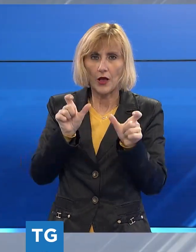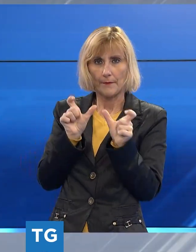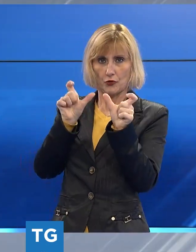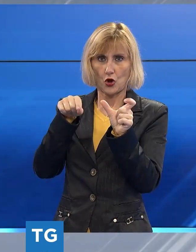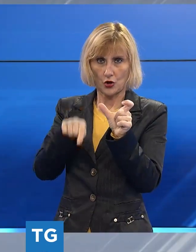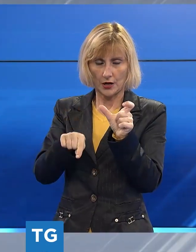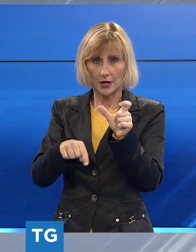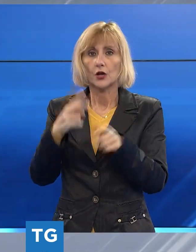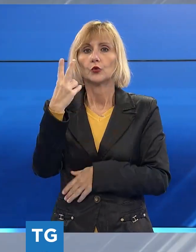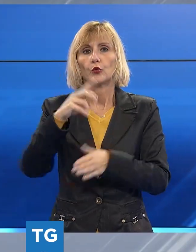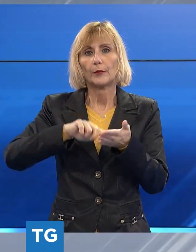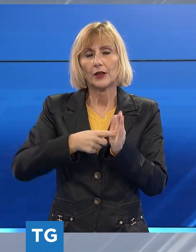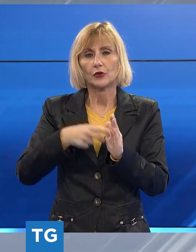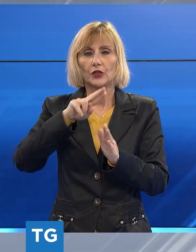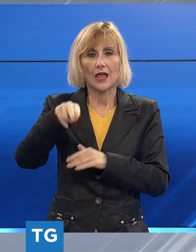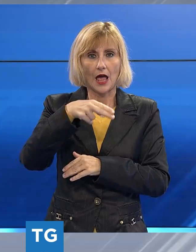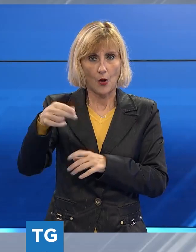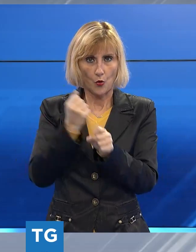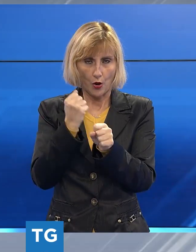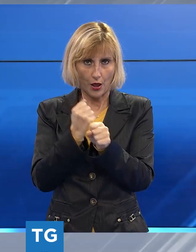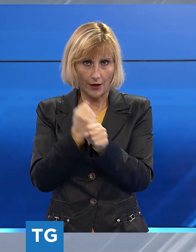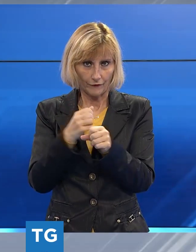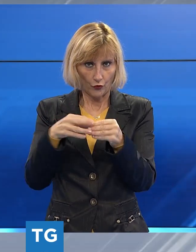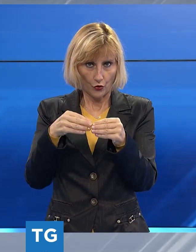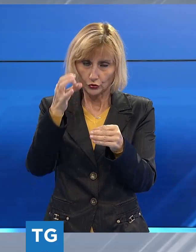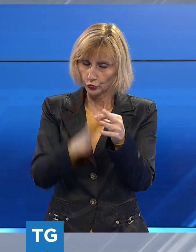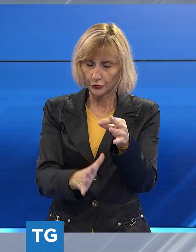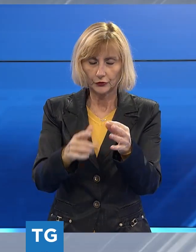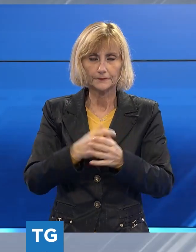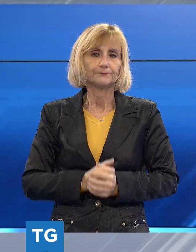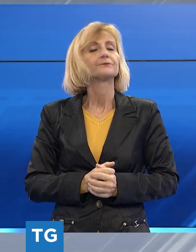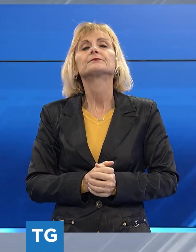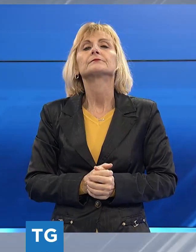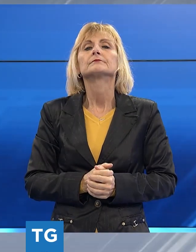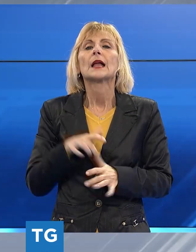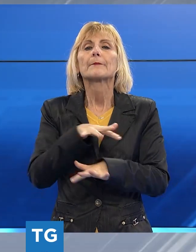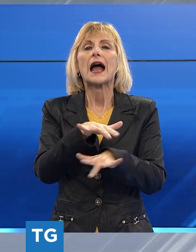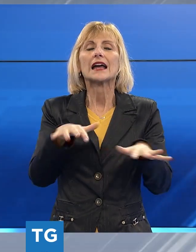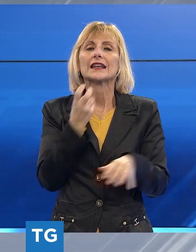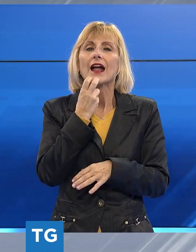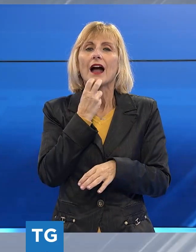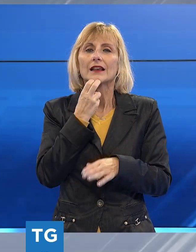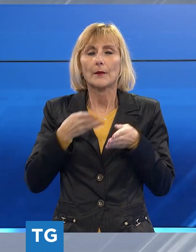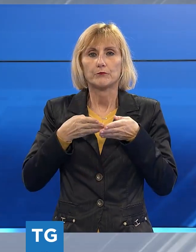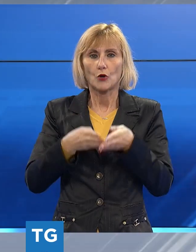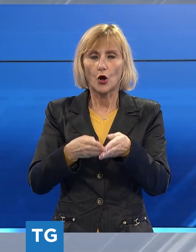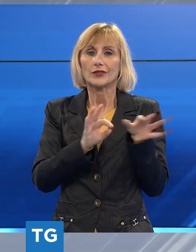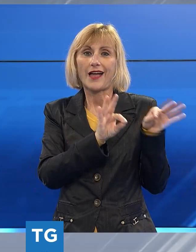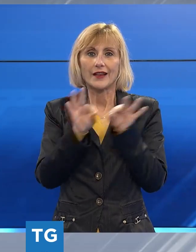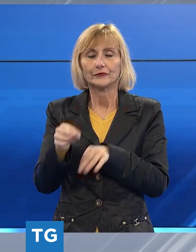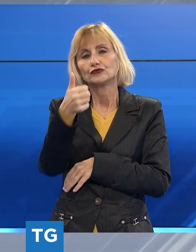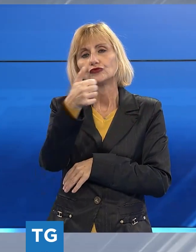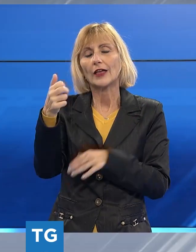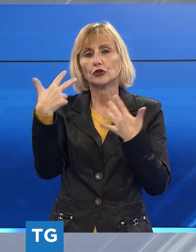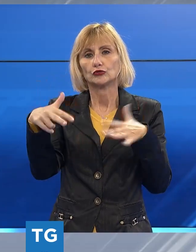porto 2 milioni di euro. Al porto di Marina di Carrara sono in arrivo altri 118